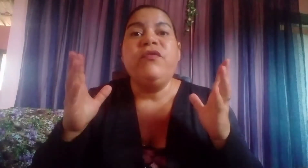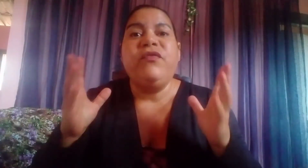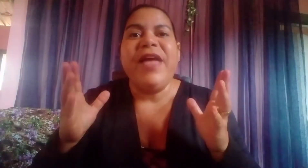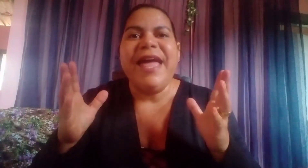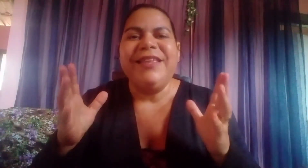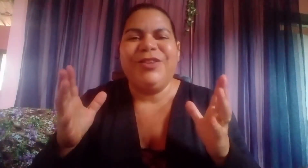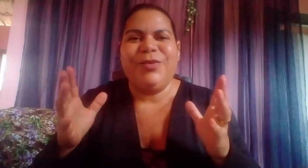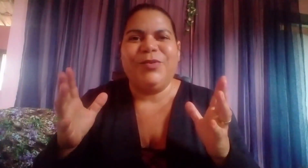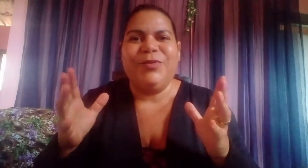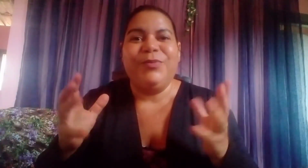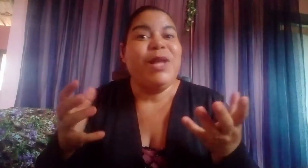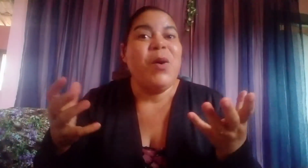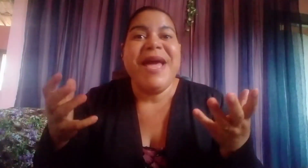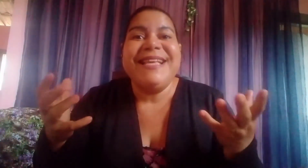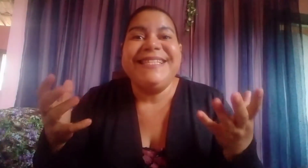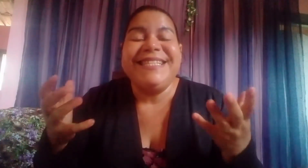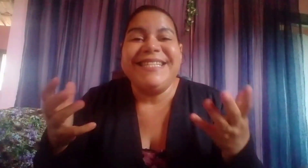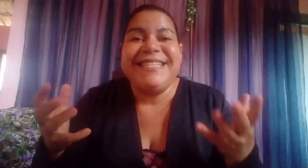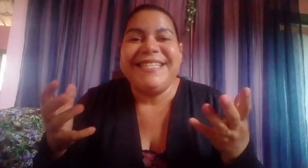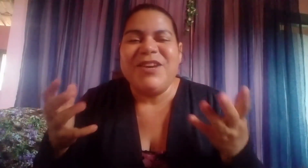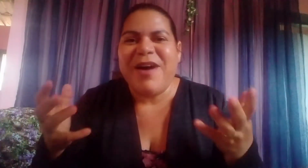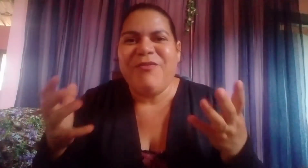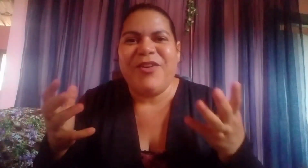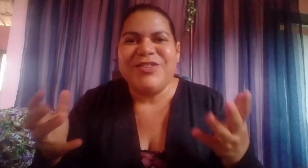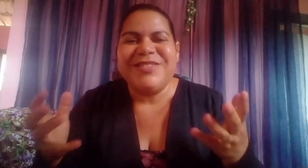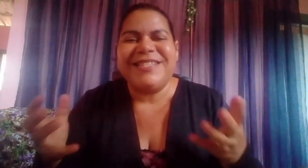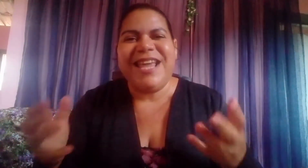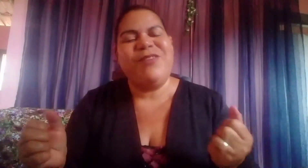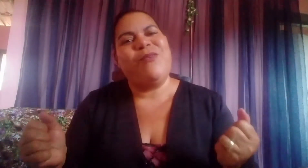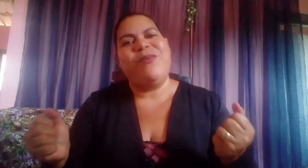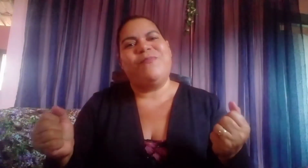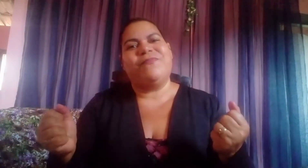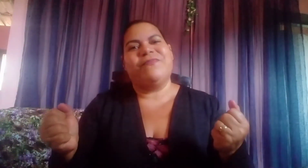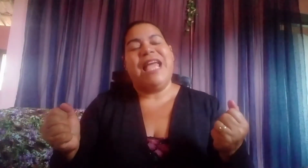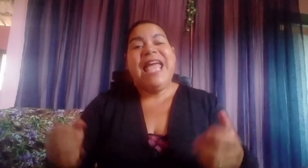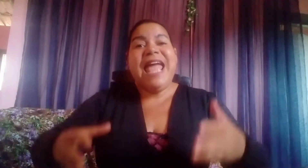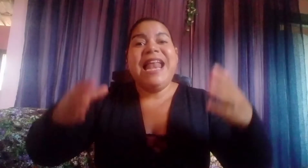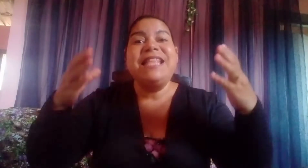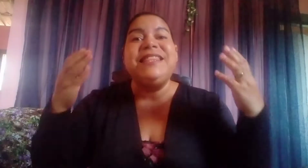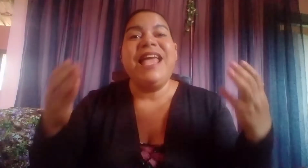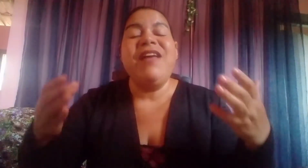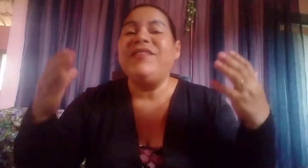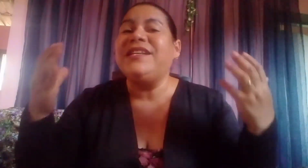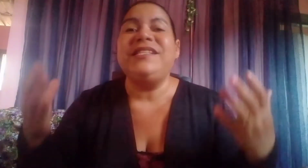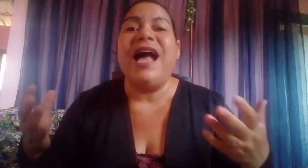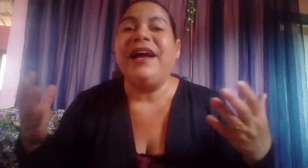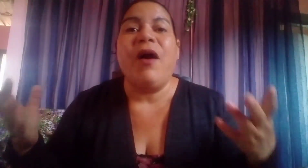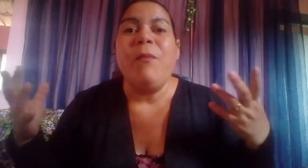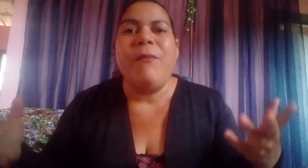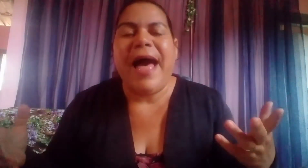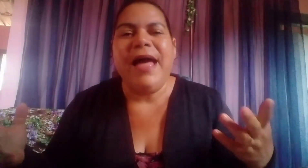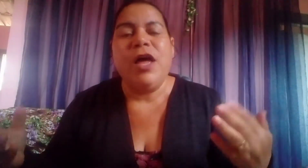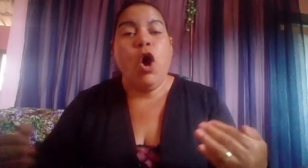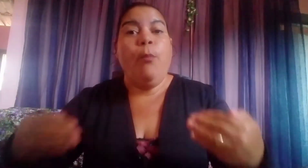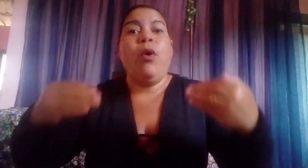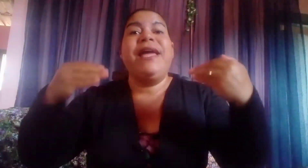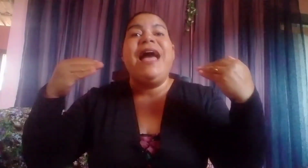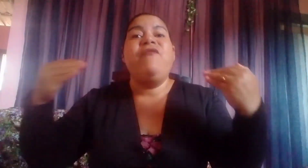vento não resistiu à voz do Senhor. Ele teve que se acalmar, porque a